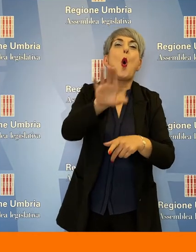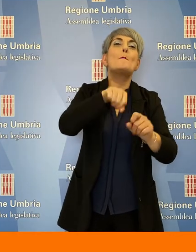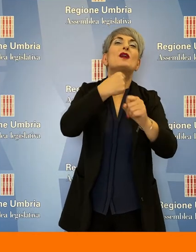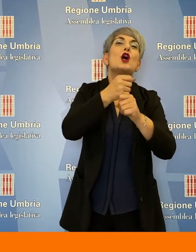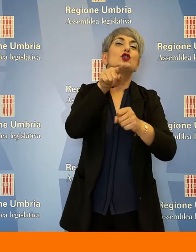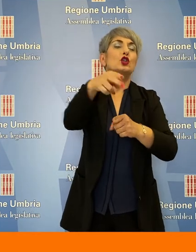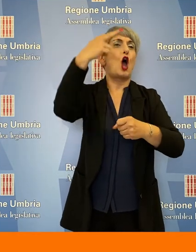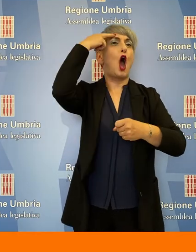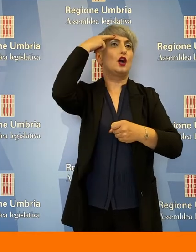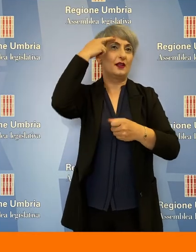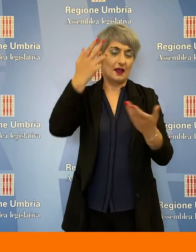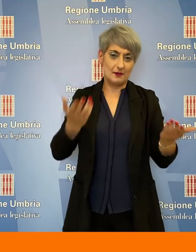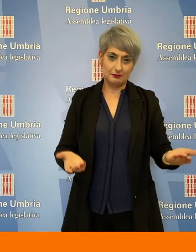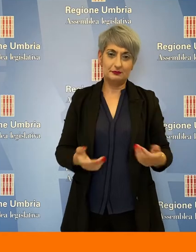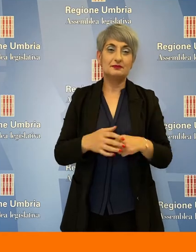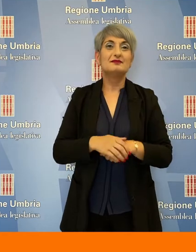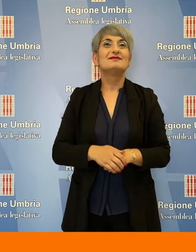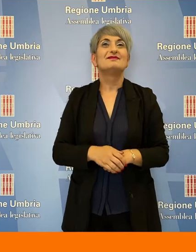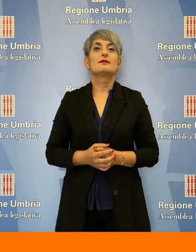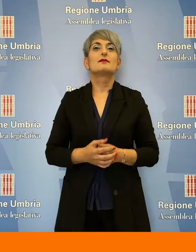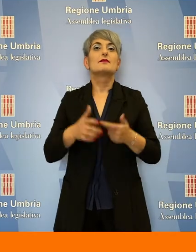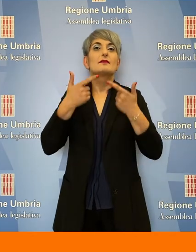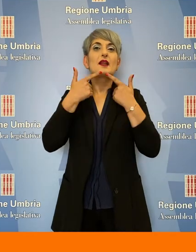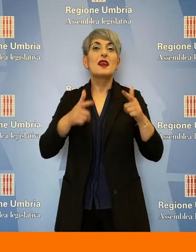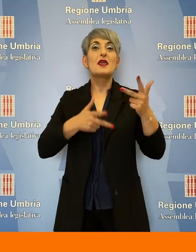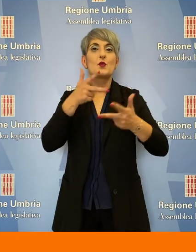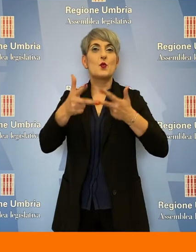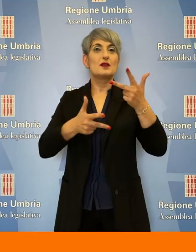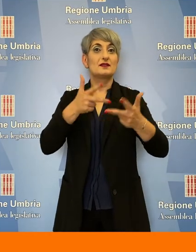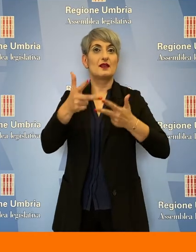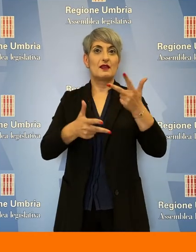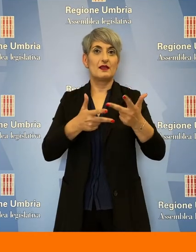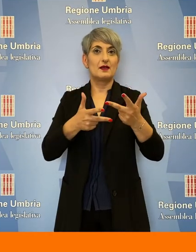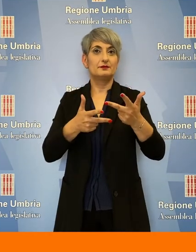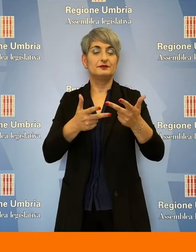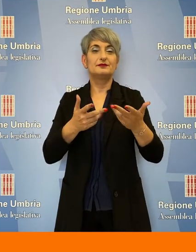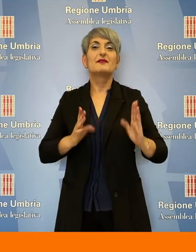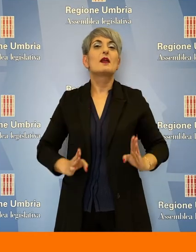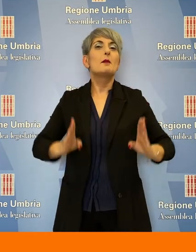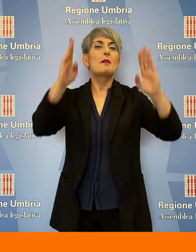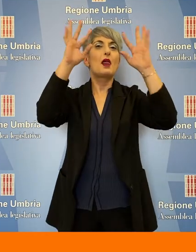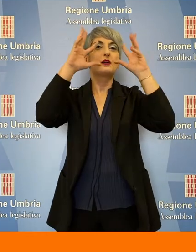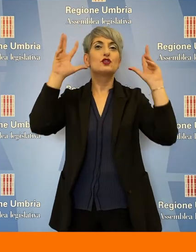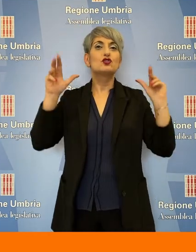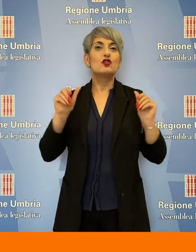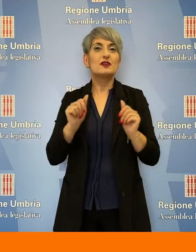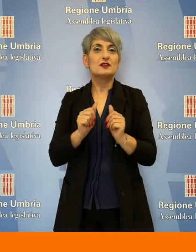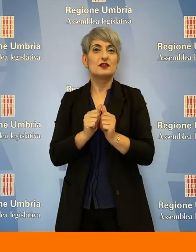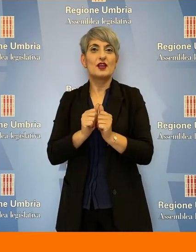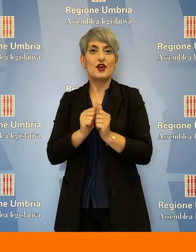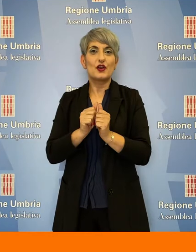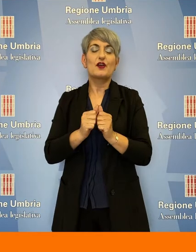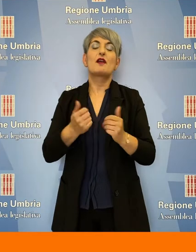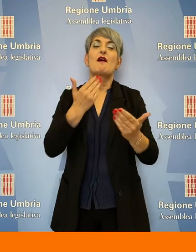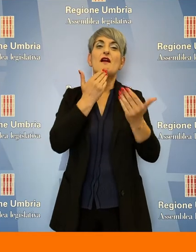La lingua dei segni presentata a Palazzo Cesaroni, la convenzione tra l'Assemblea